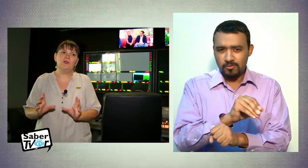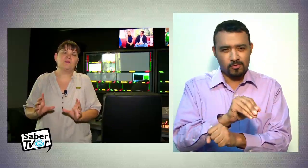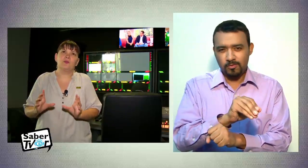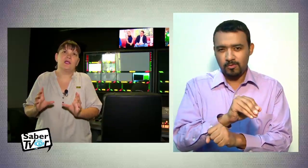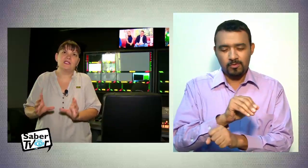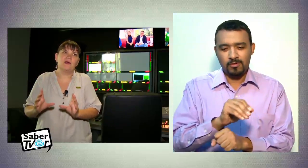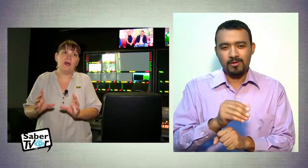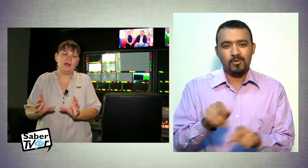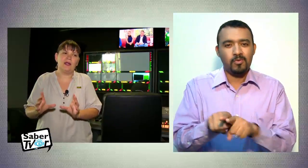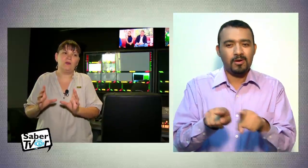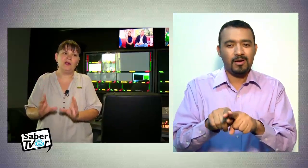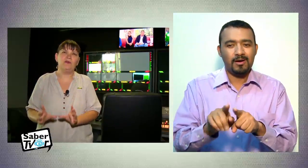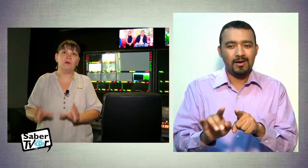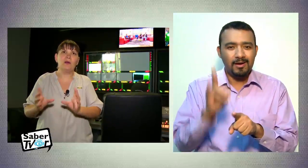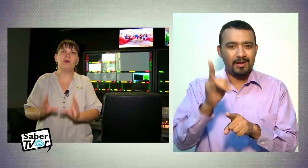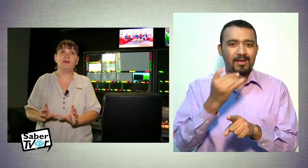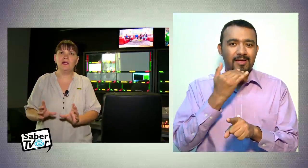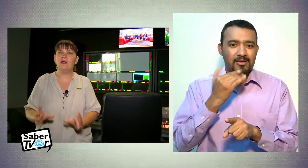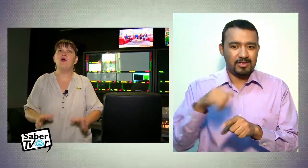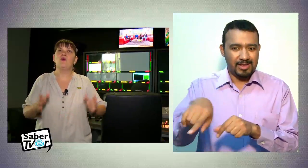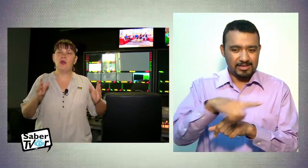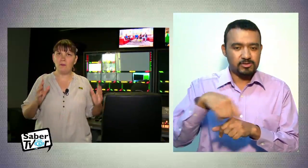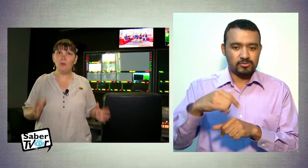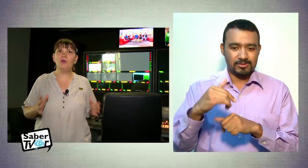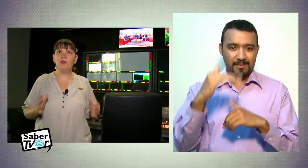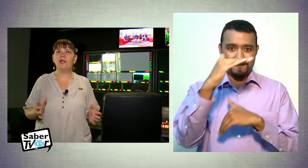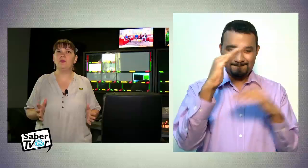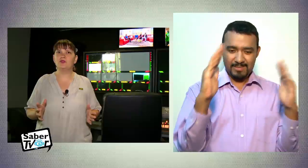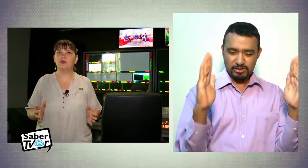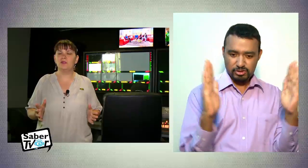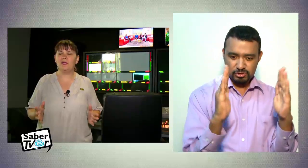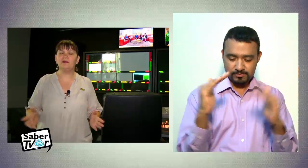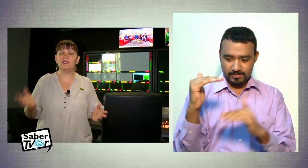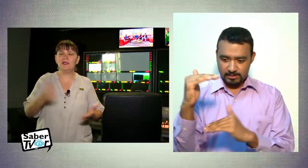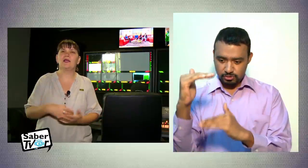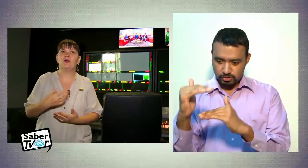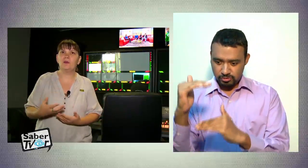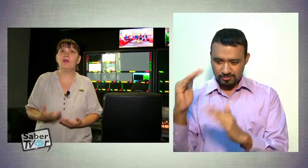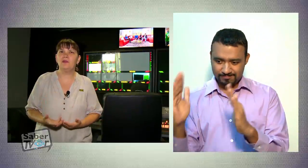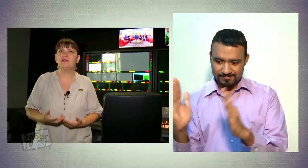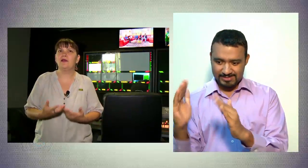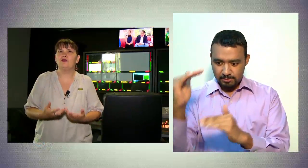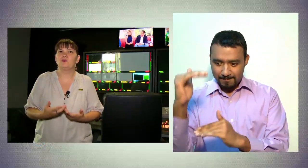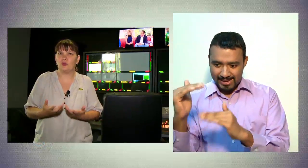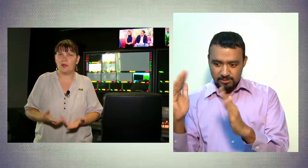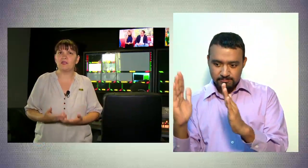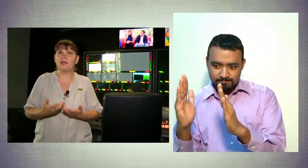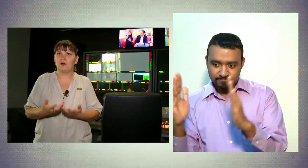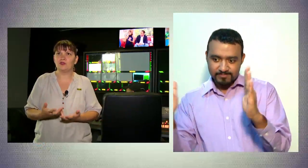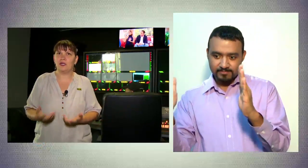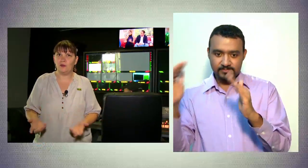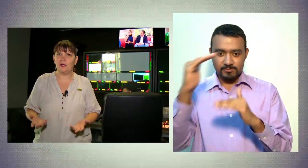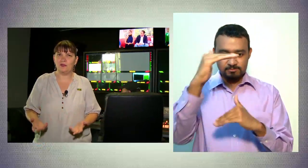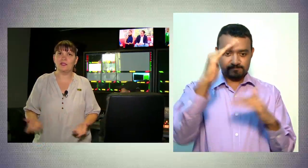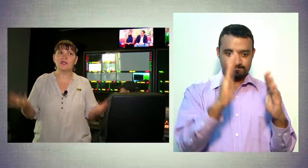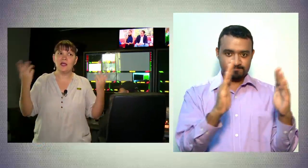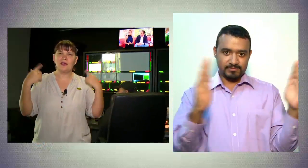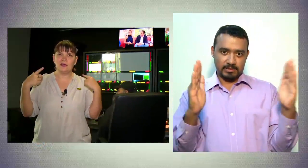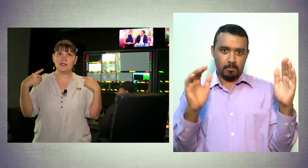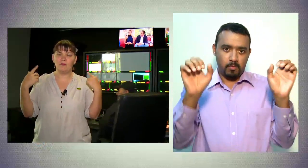pues porque se va de alguna forma a perder una muy buena porción de pantalla, que es lo que permite que los programas y que los televidentes, que sí